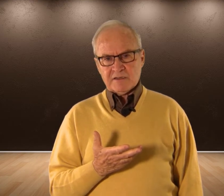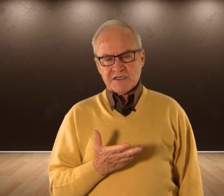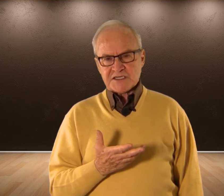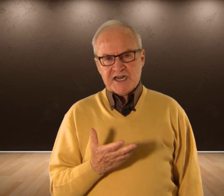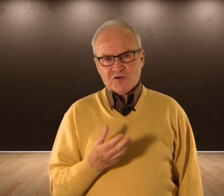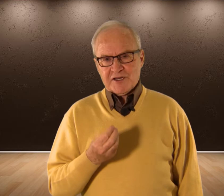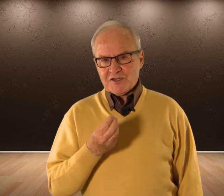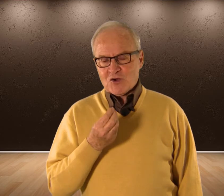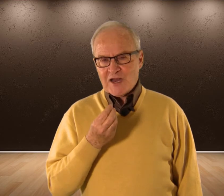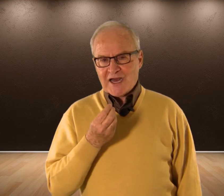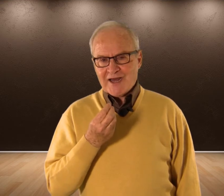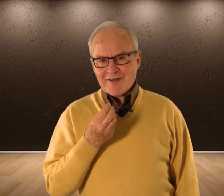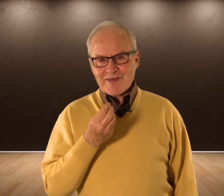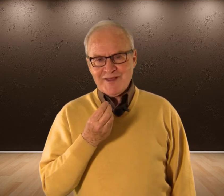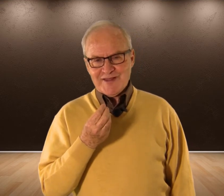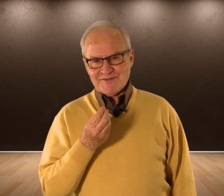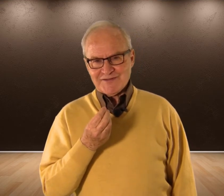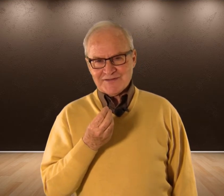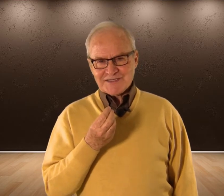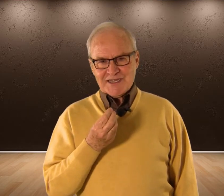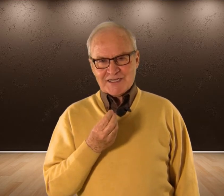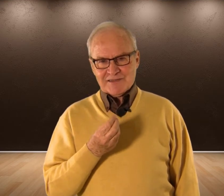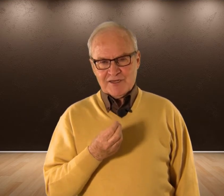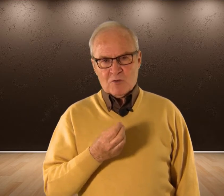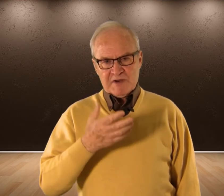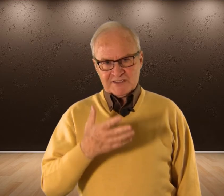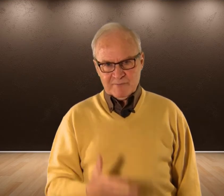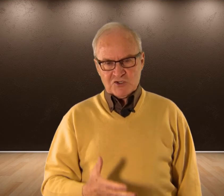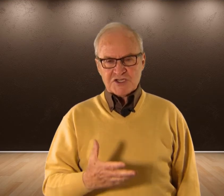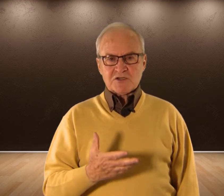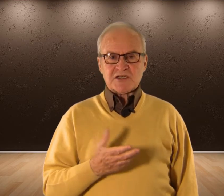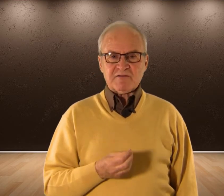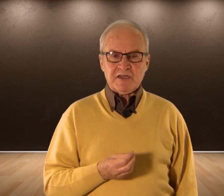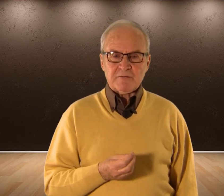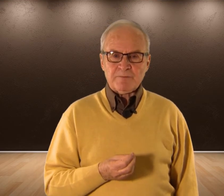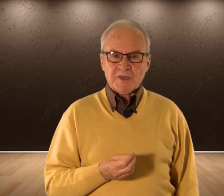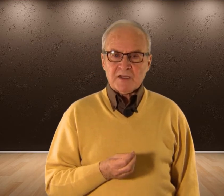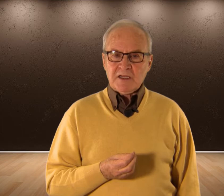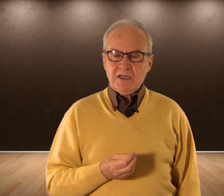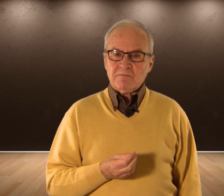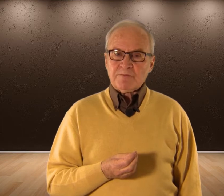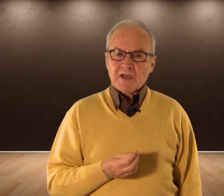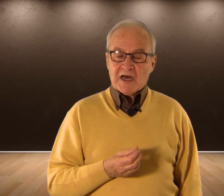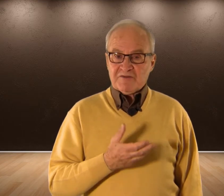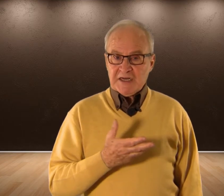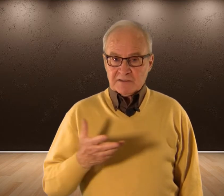Serias no quiere decir Con la cara ceñida Serias quiere decir Con planteamientos serios En la vida Y al final